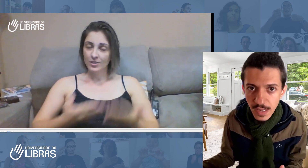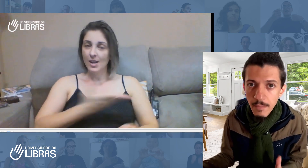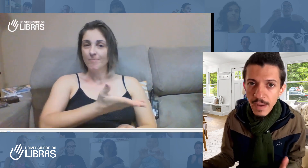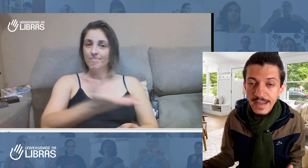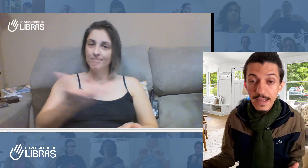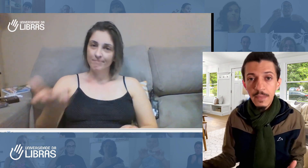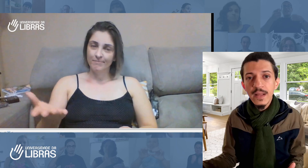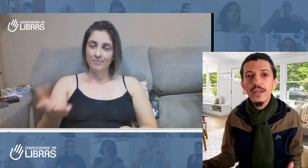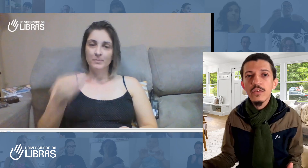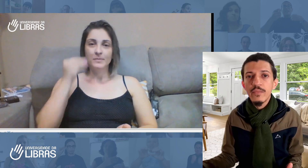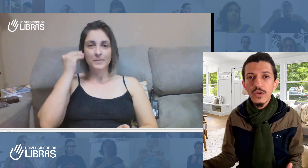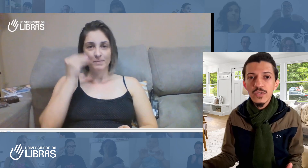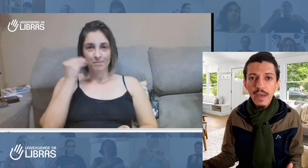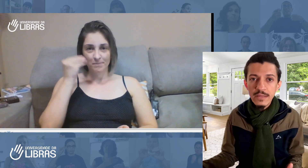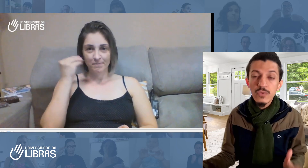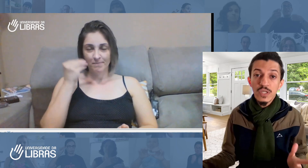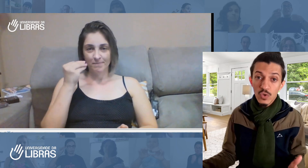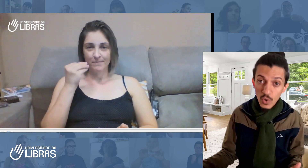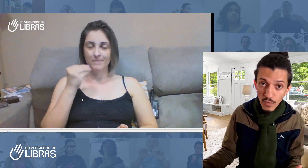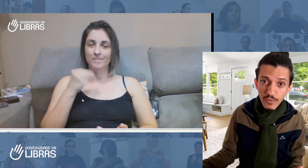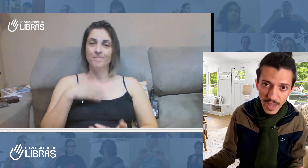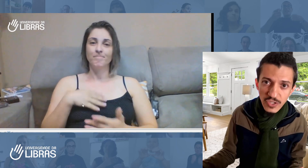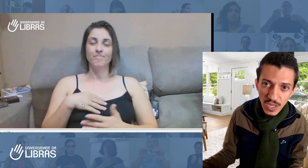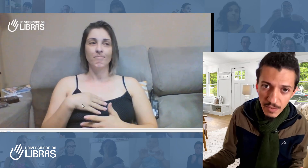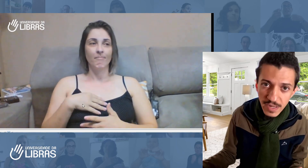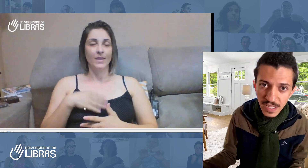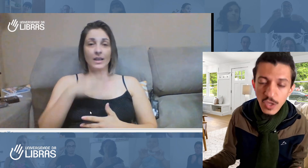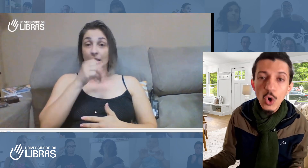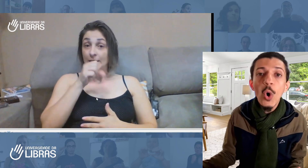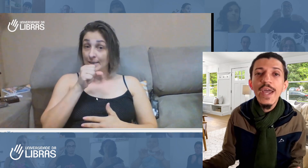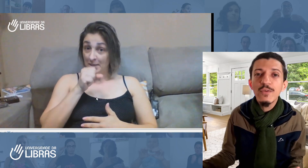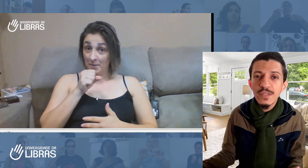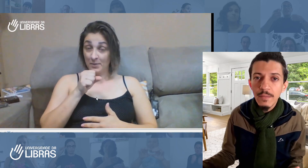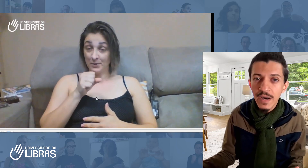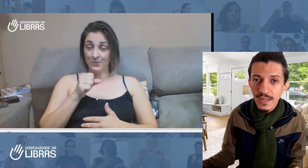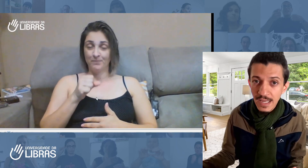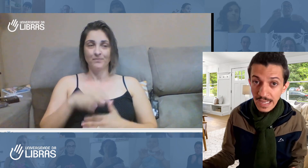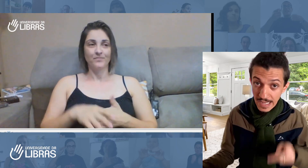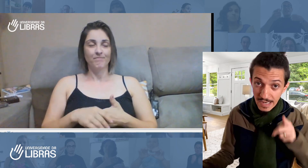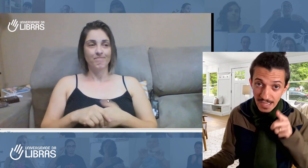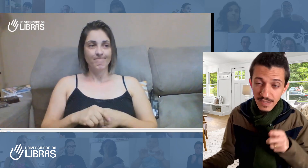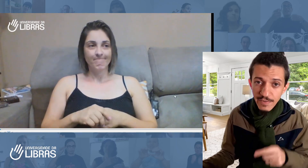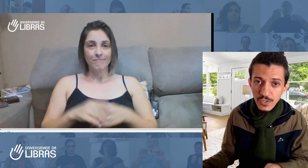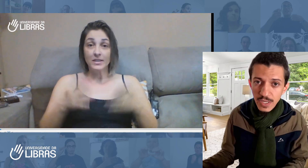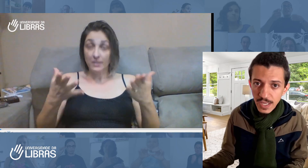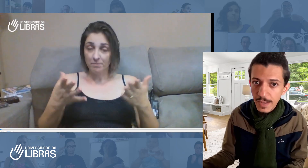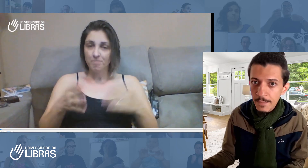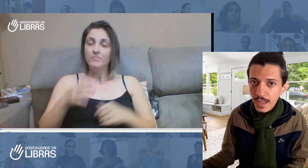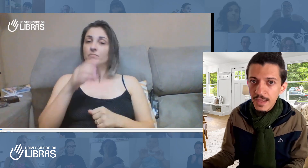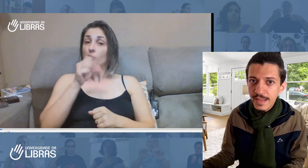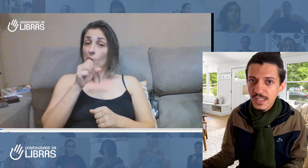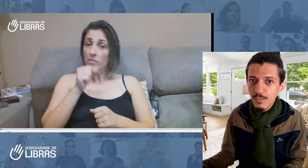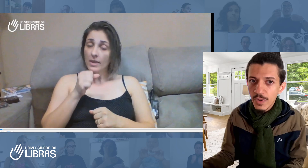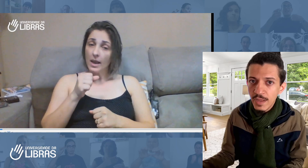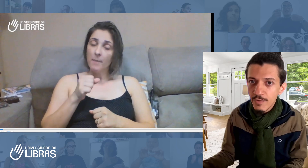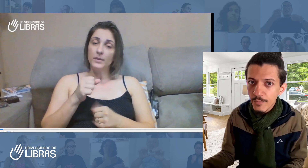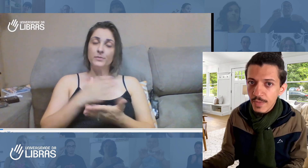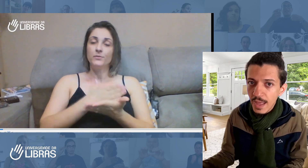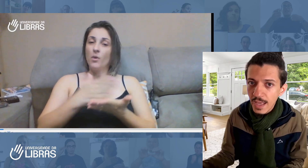mas, aplicando o nosso método, se tornou fluente em Libras em oito semanas. Nesse vídeo aqui, que está disponível em